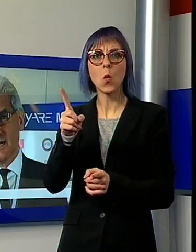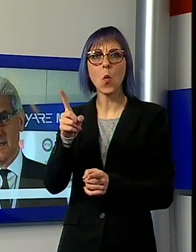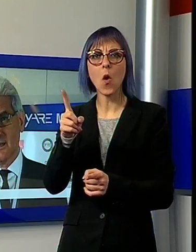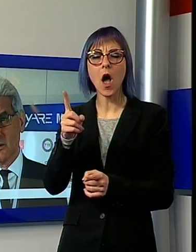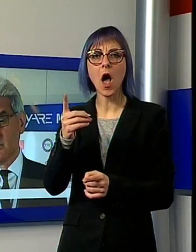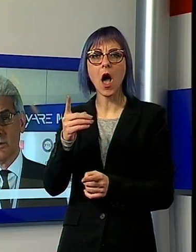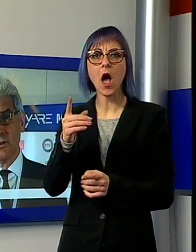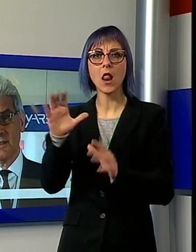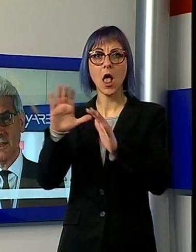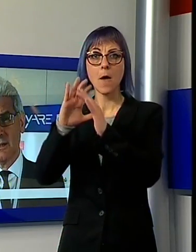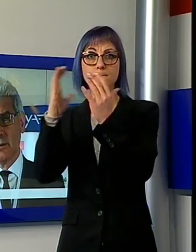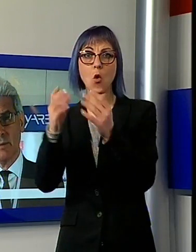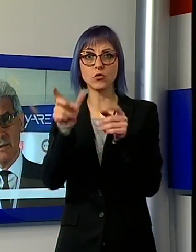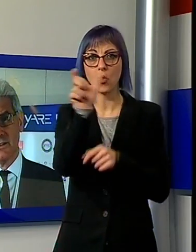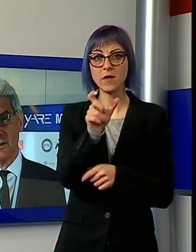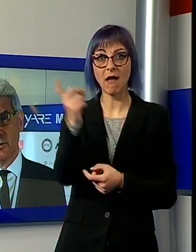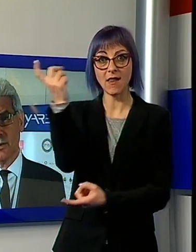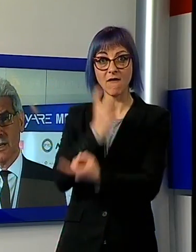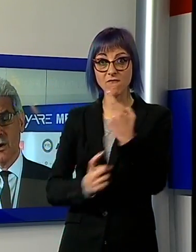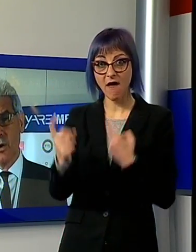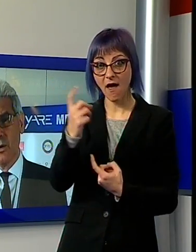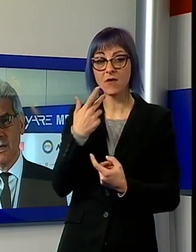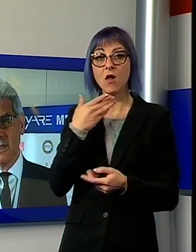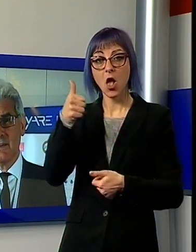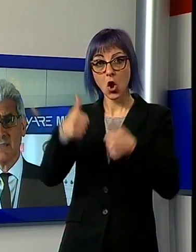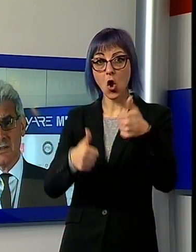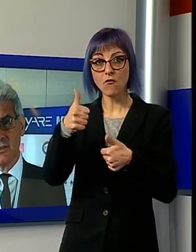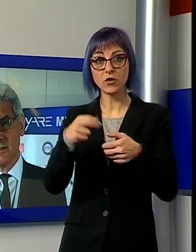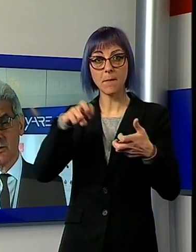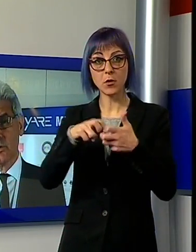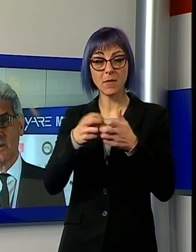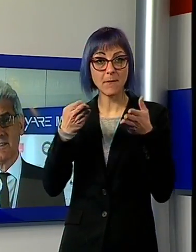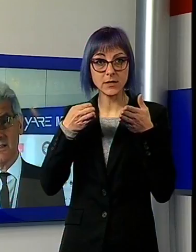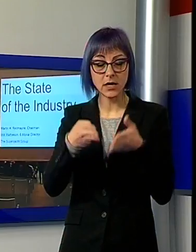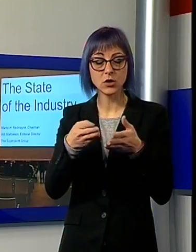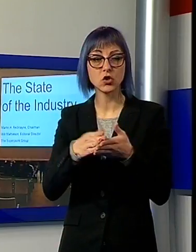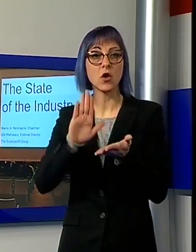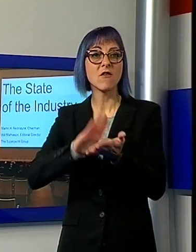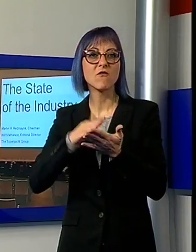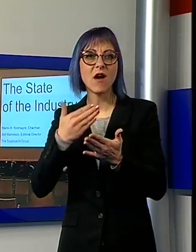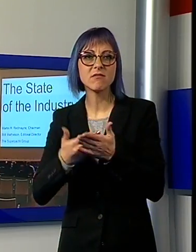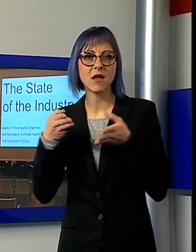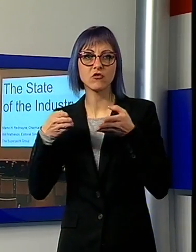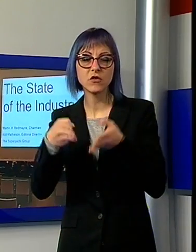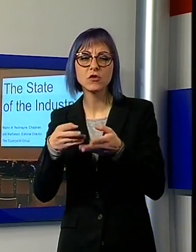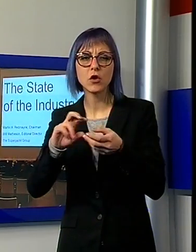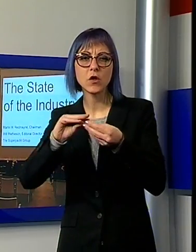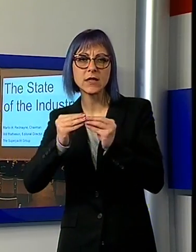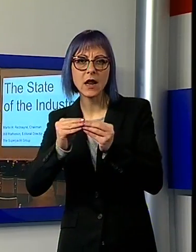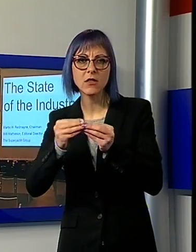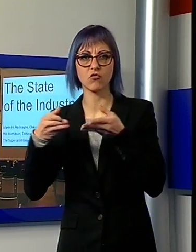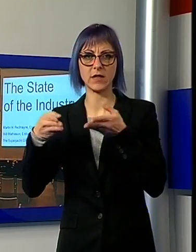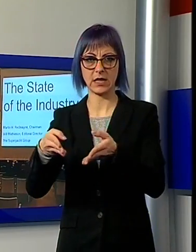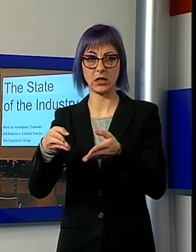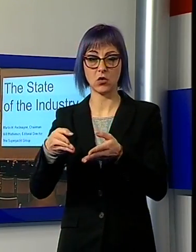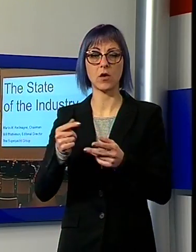confrontare con il mondo intero i problemi del settore o i vantaggi del settore o le strategie del settore, in modo da creare